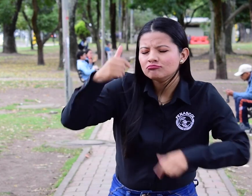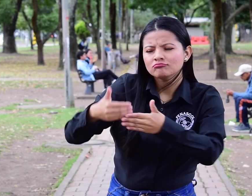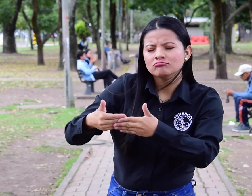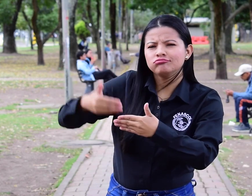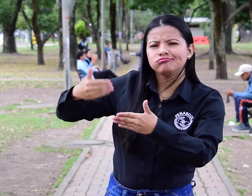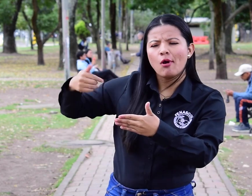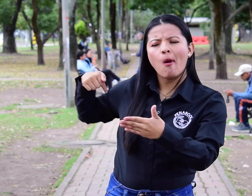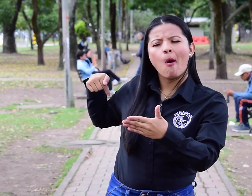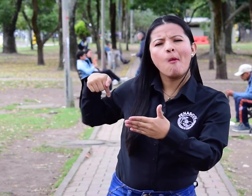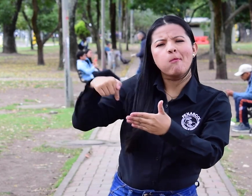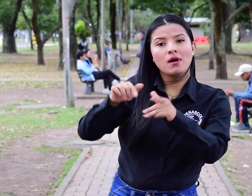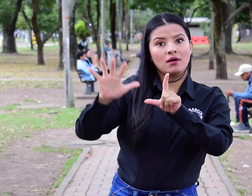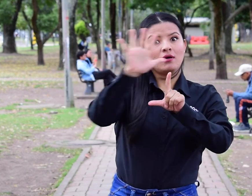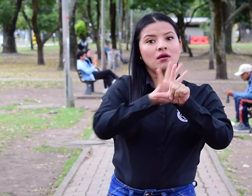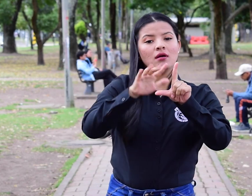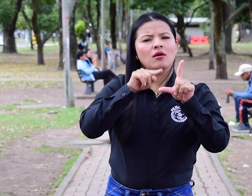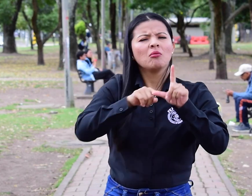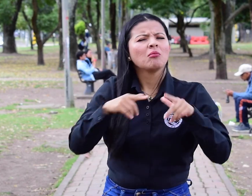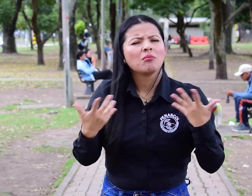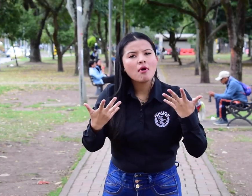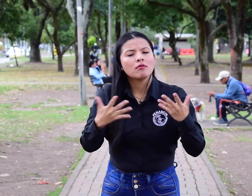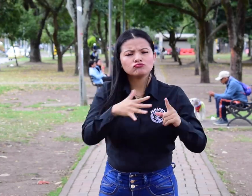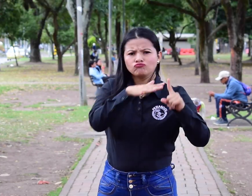¿Recuerdan los videos en los que se habló de líder y liderazgo?